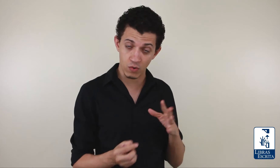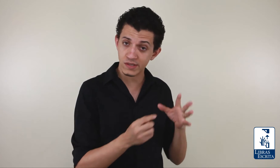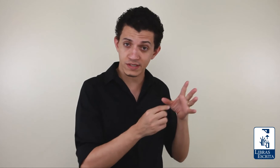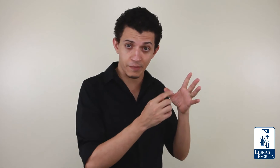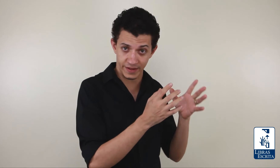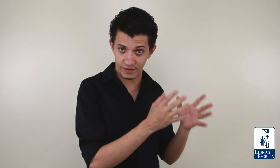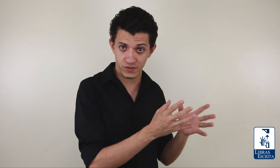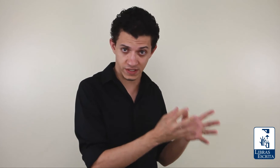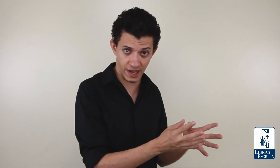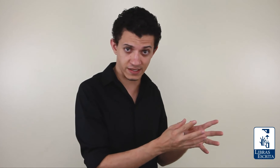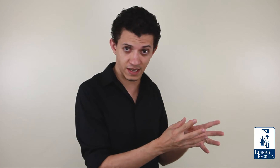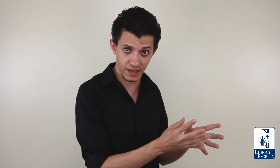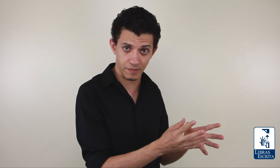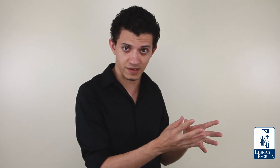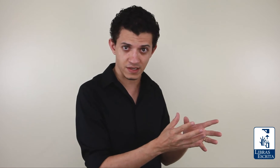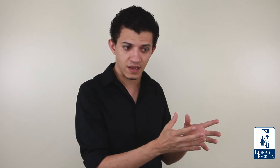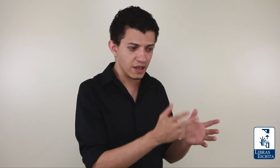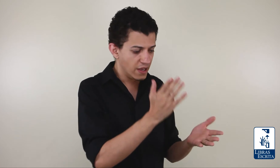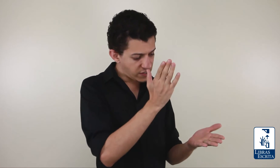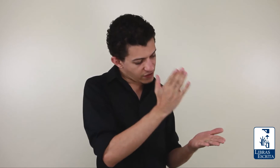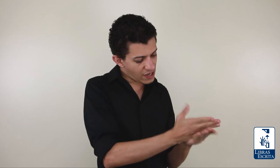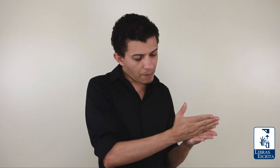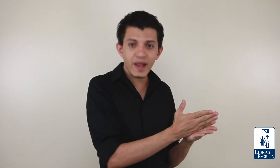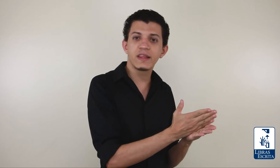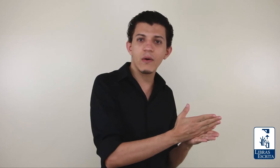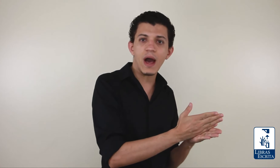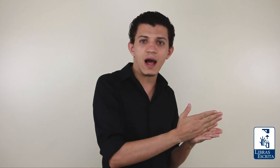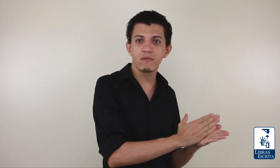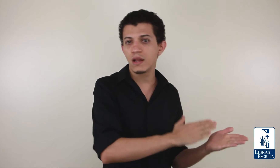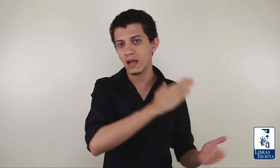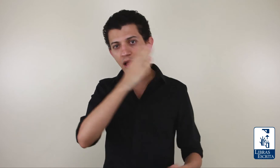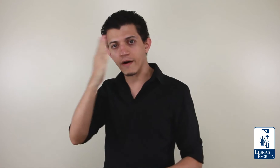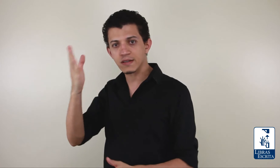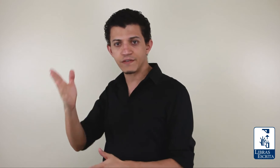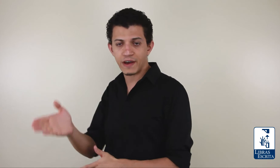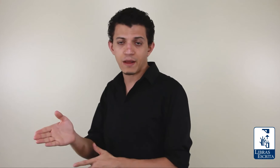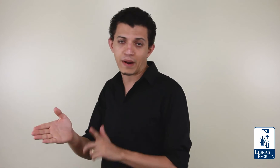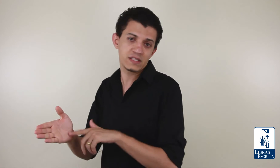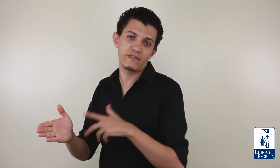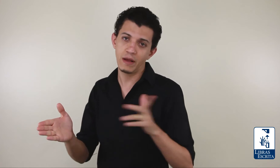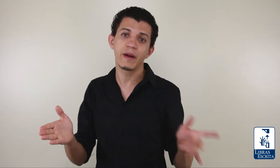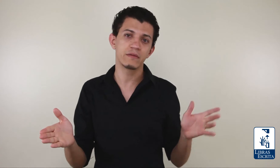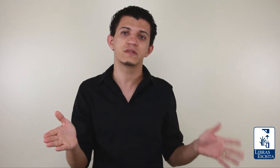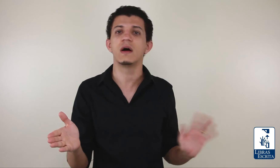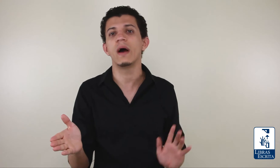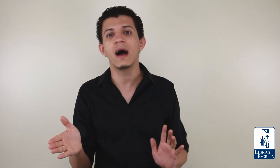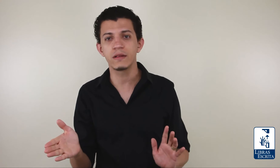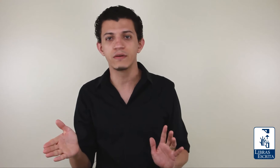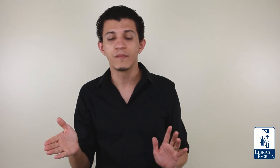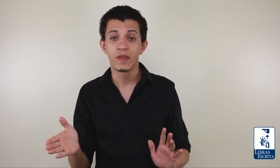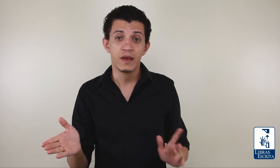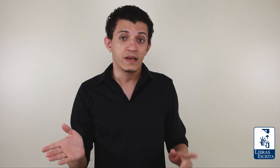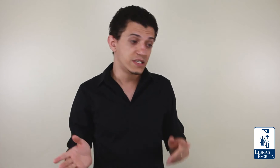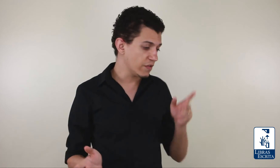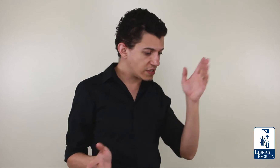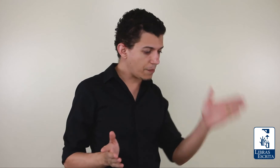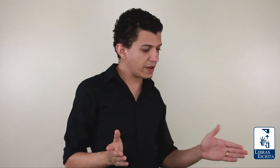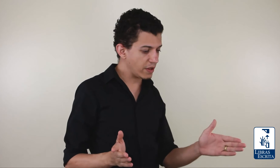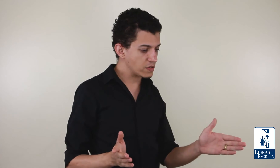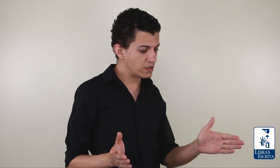Quando você está aprendendo os sinais da Libras, se você aprendeu errado ali, lá na hora que você vai lembrar. Você vai lembrar do sinal errado. Se você aprendeu o